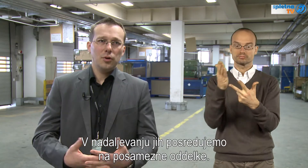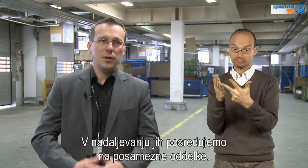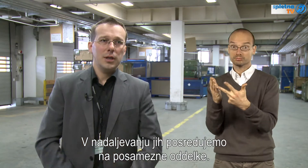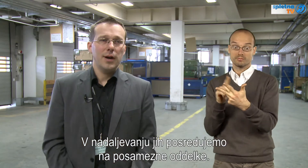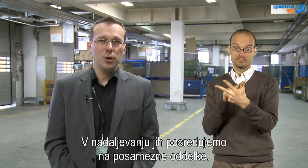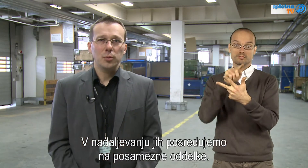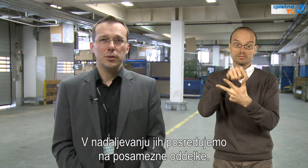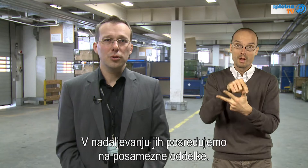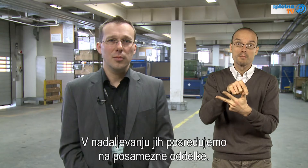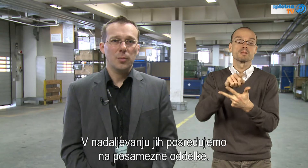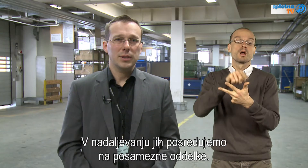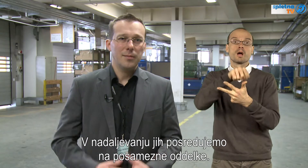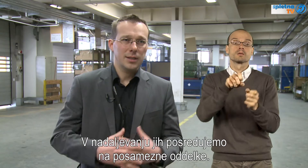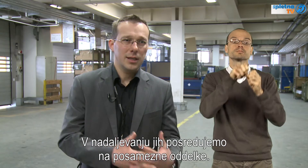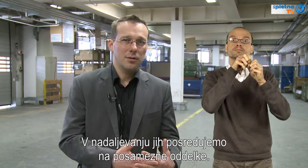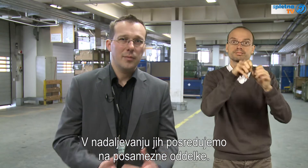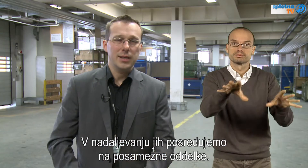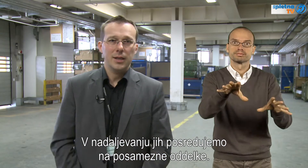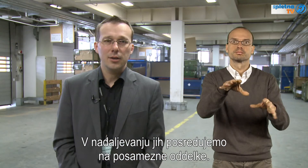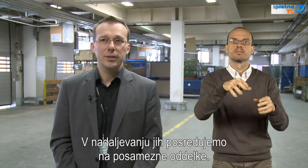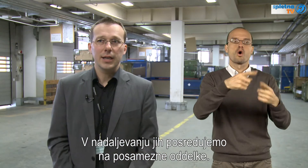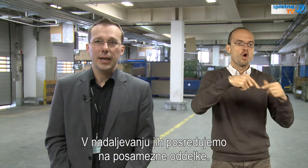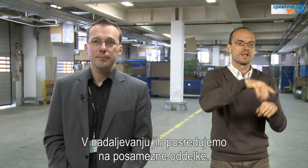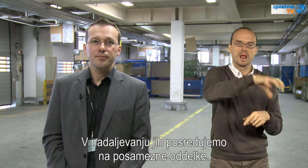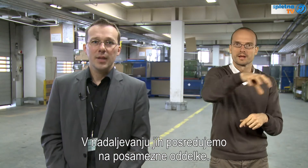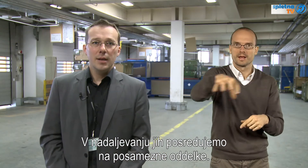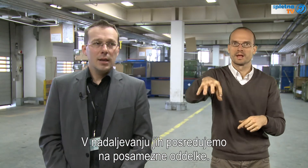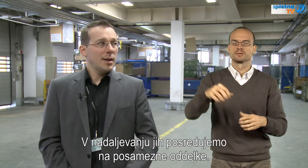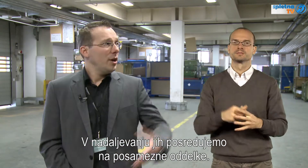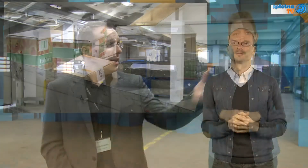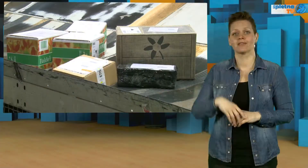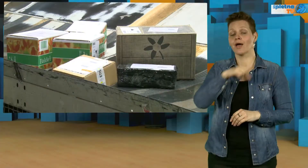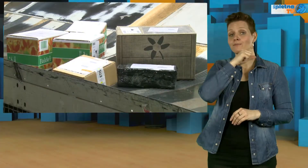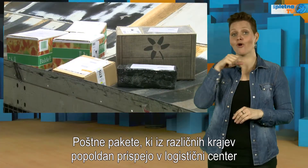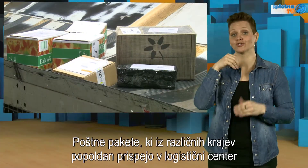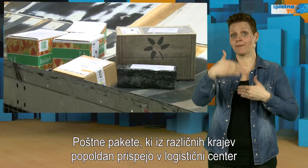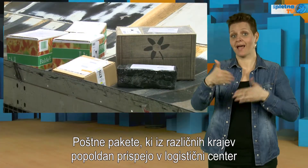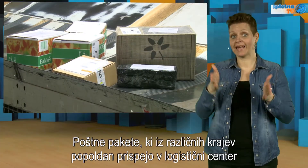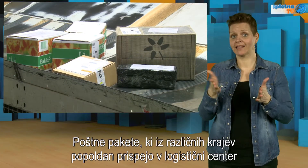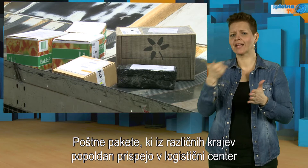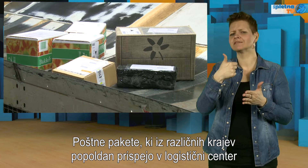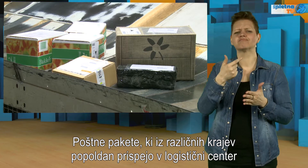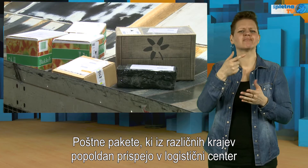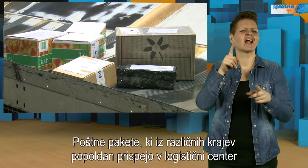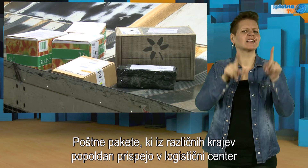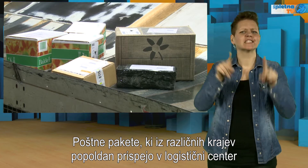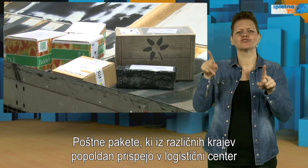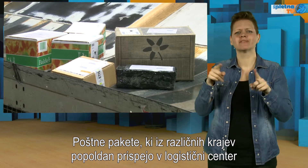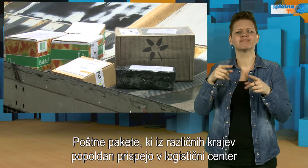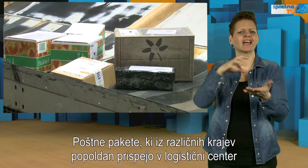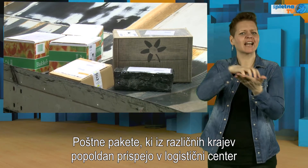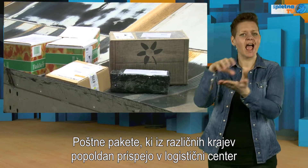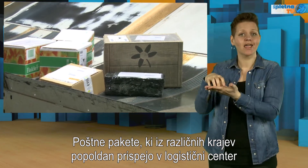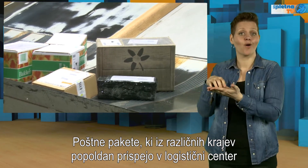bistvu nadaljevanju postredujemo na posamezna delovna mesta in v delke. Poštne pakete, ki iz različnih